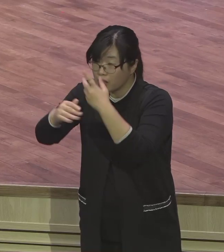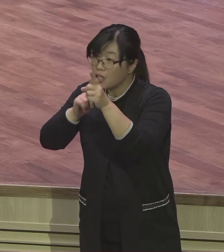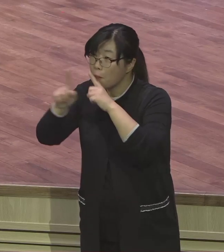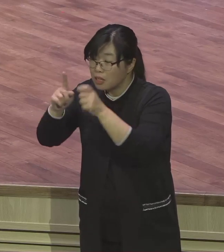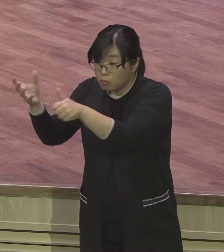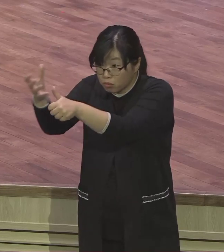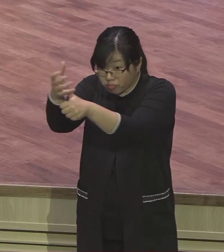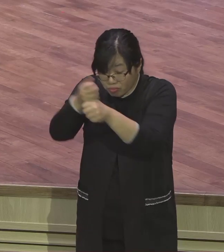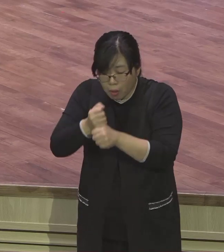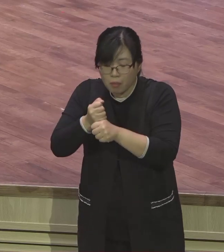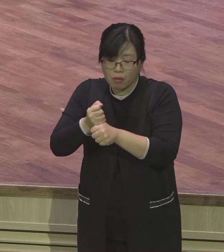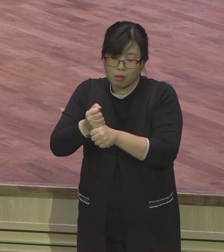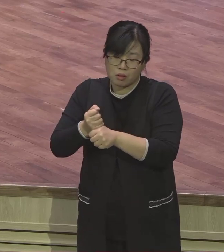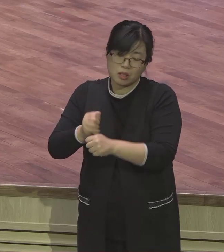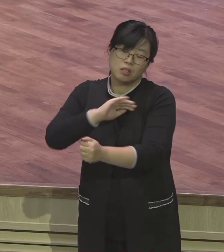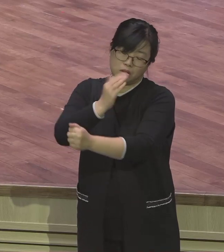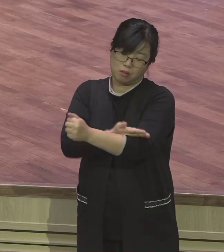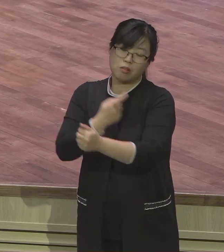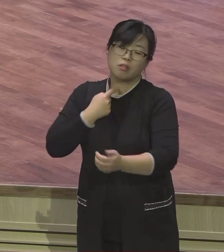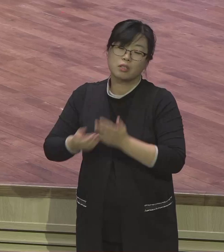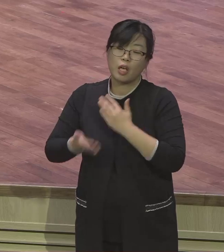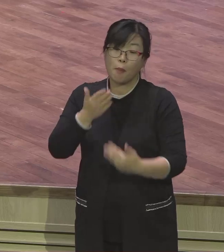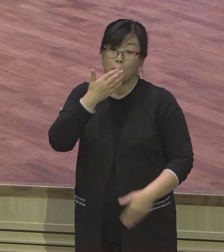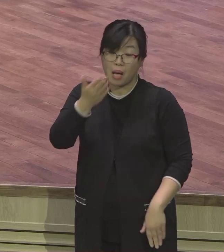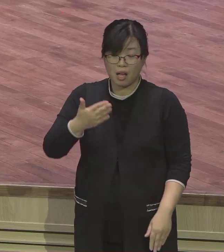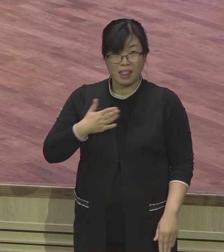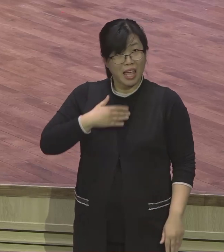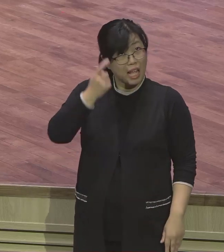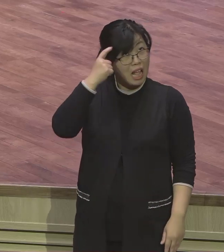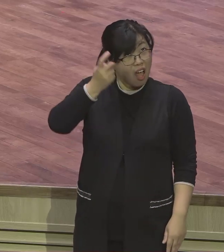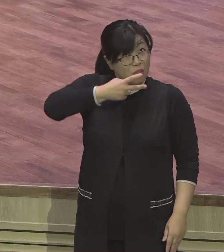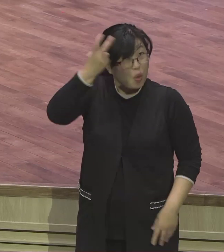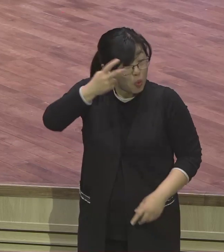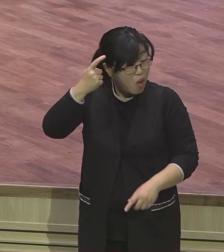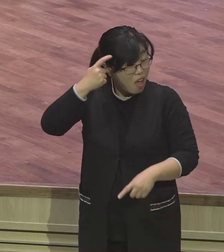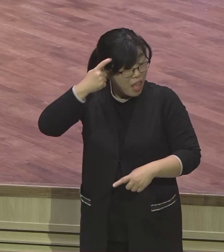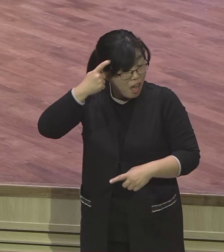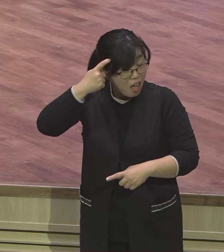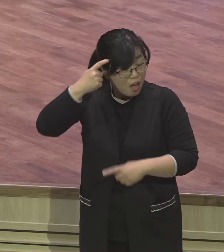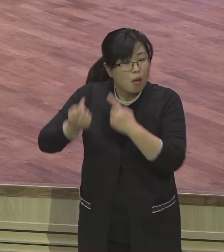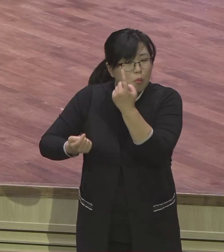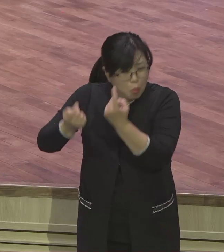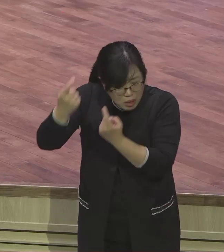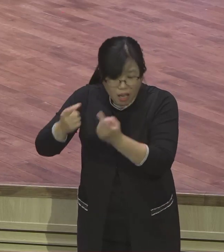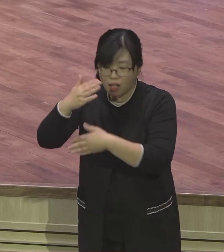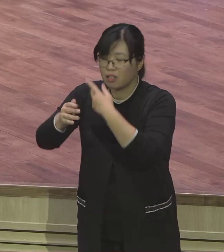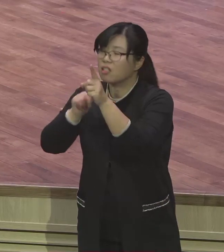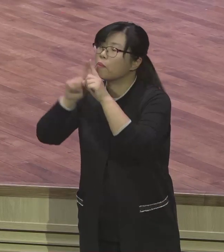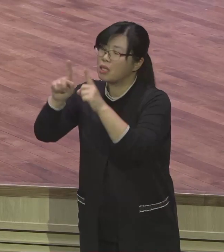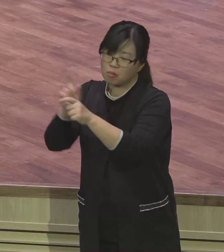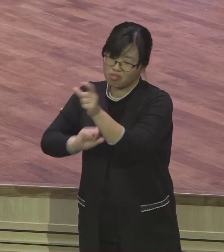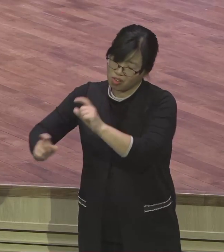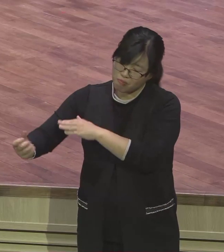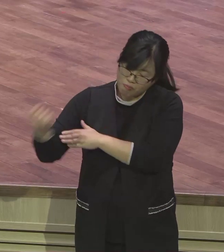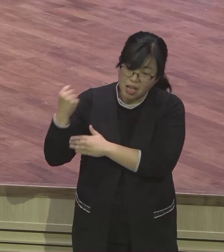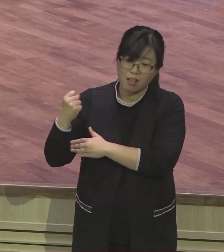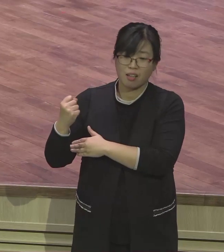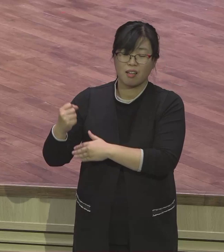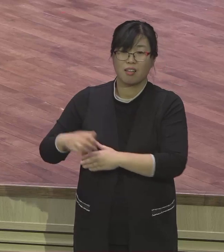아멘 그러니까 계속 이분이 사장시분이 강조하잖아요. 하나님의 말씀은 살아있고 활력에서